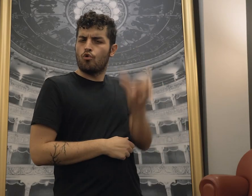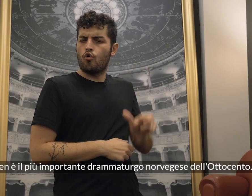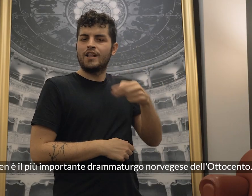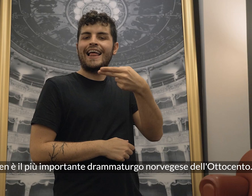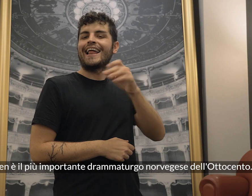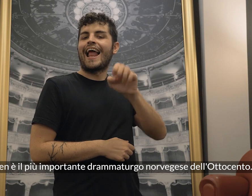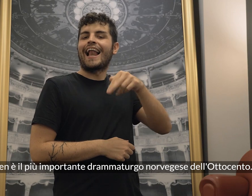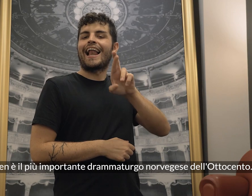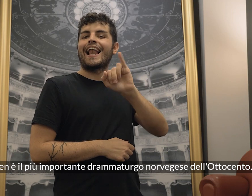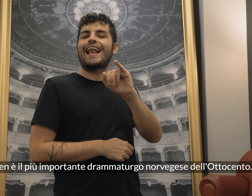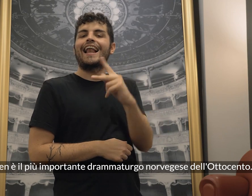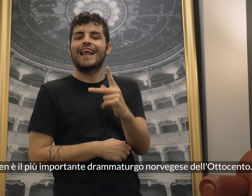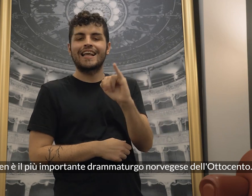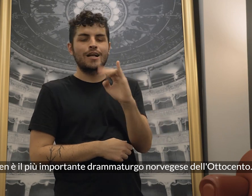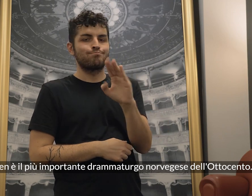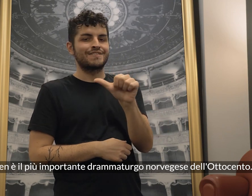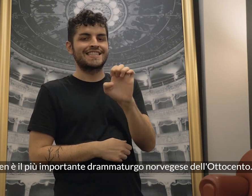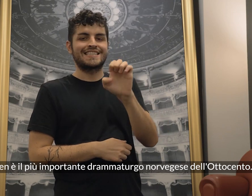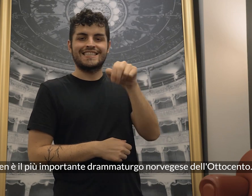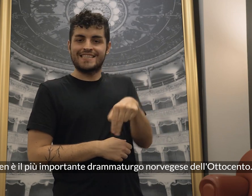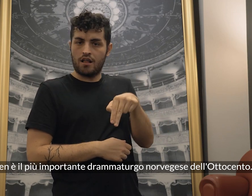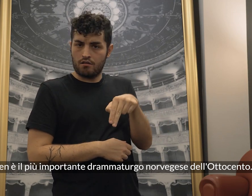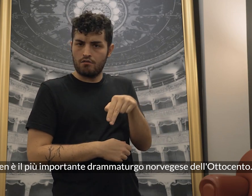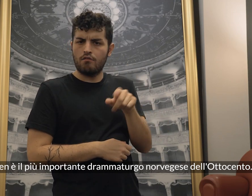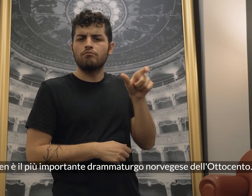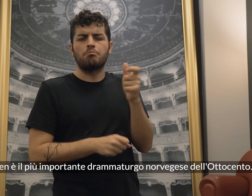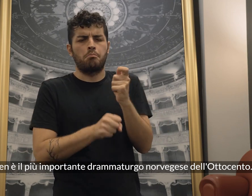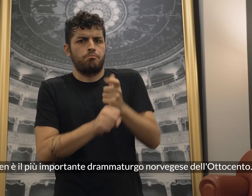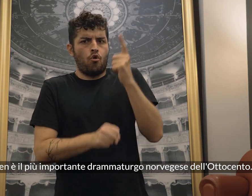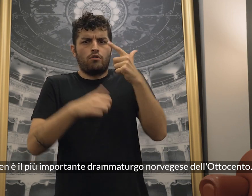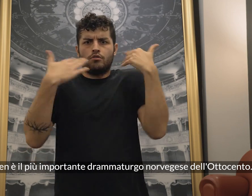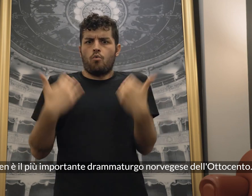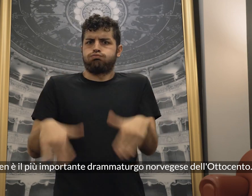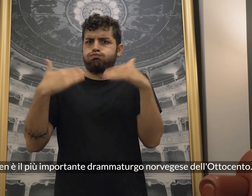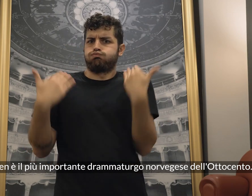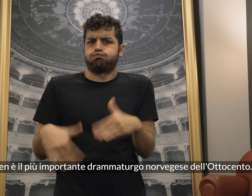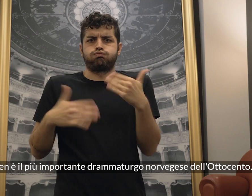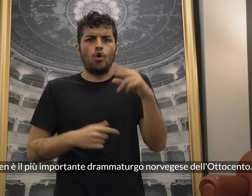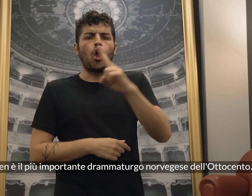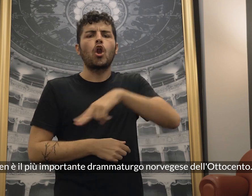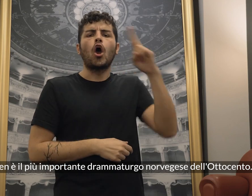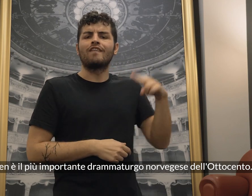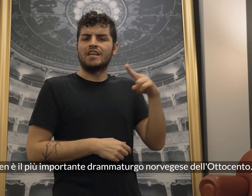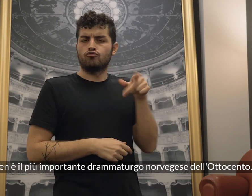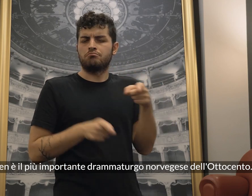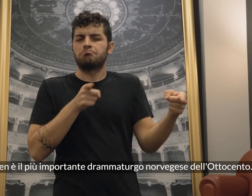Enric Ibsen è il più importante drammaturgo norvegese dell'Ottocento.